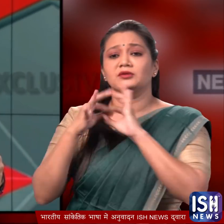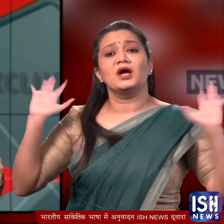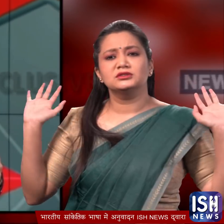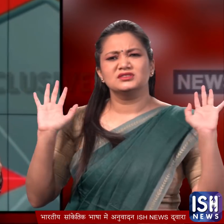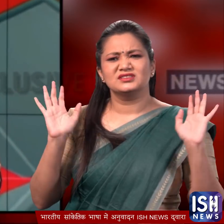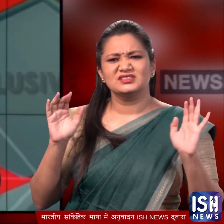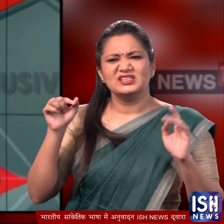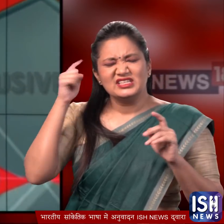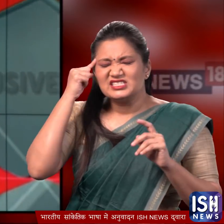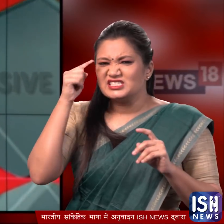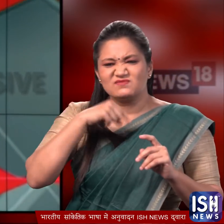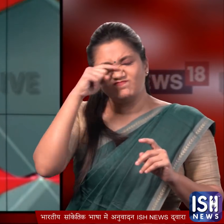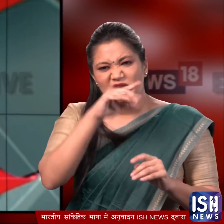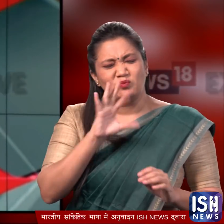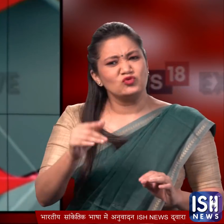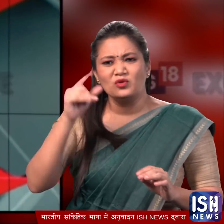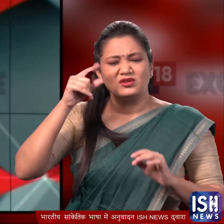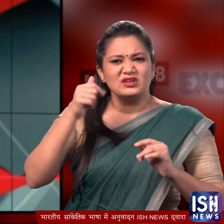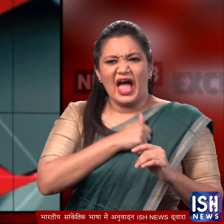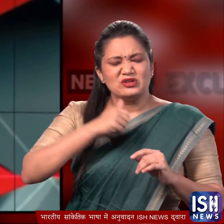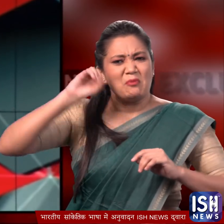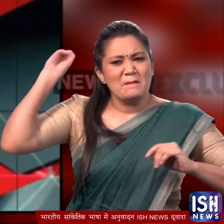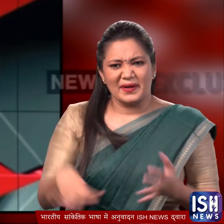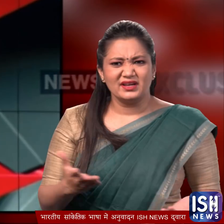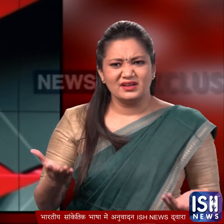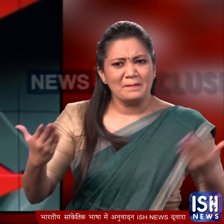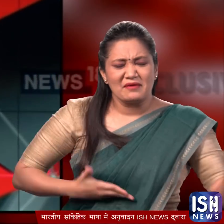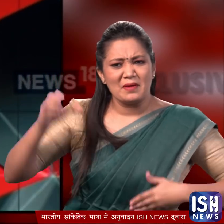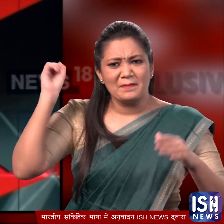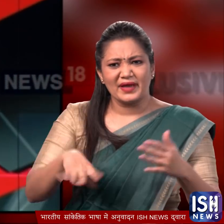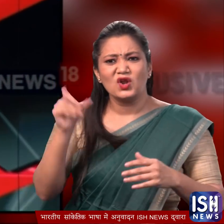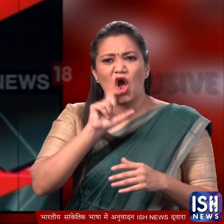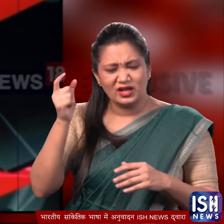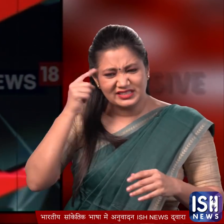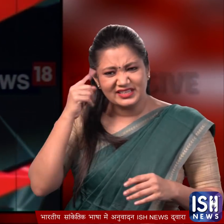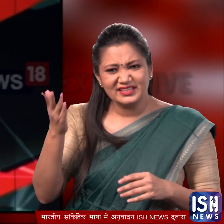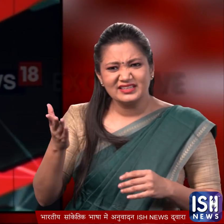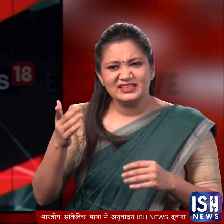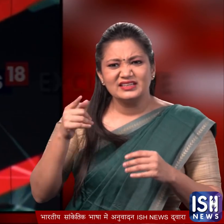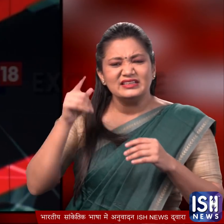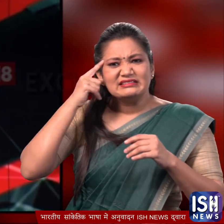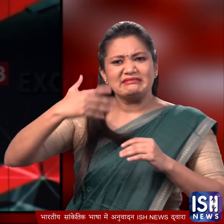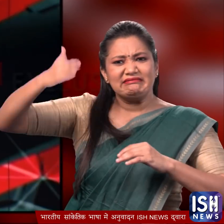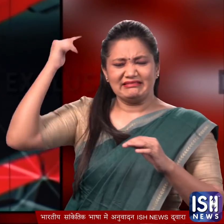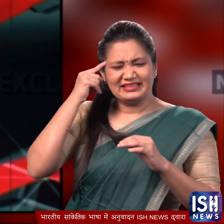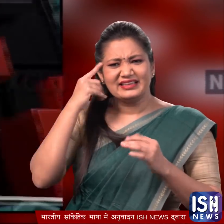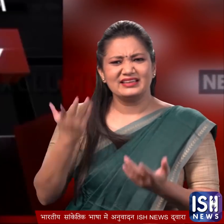जायदाद है शर्माती ऐसी घटिया सोच रखने वालों पर जो कॉलेज में पढ़ते हैं और कबीलों वाले युग में जीर है